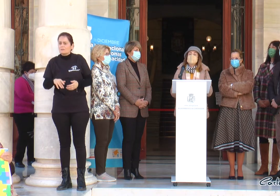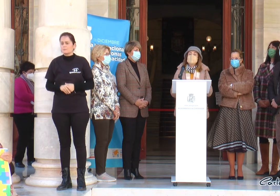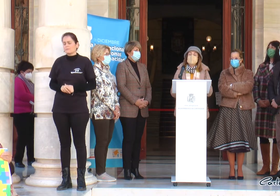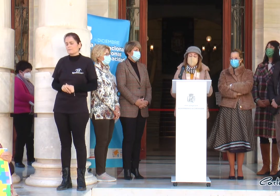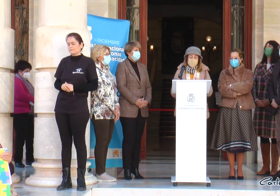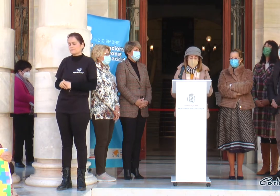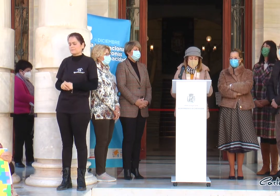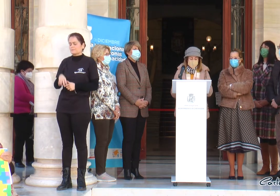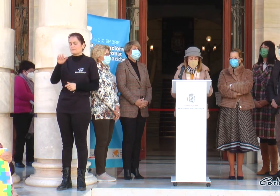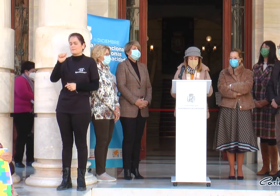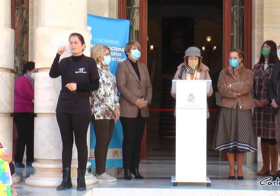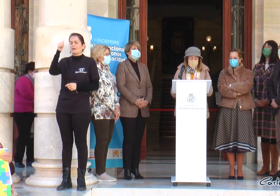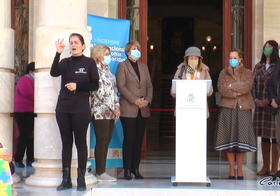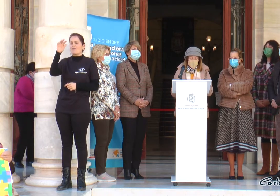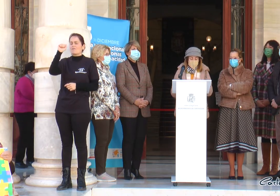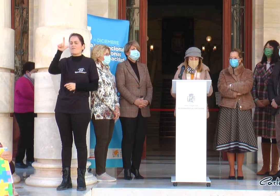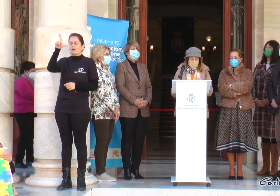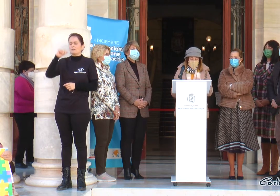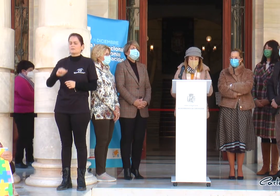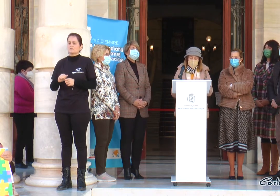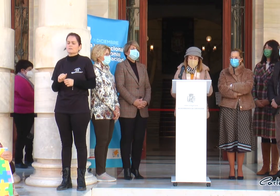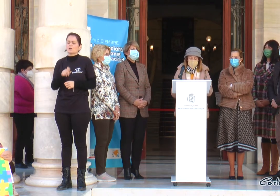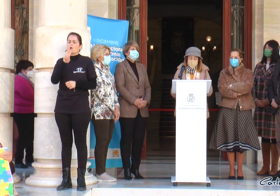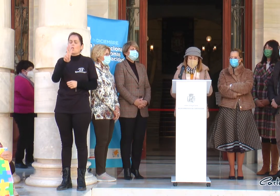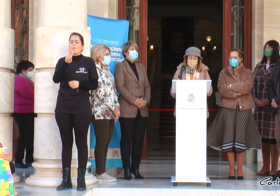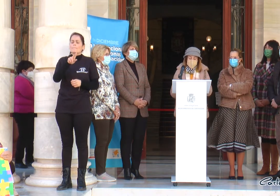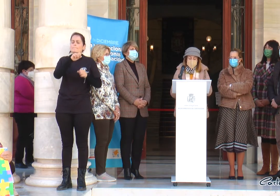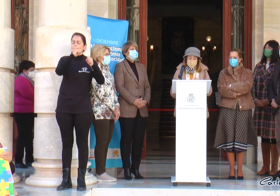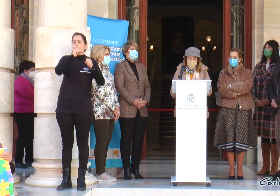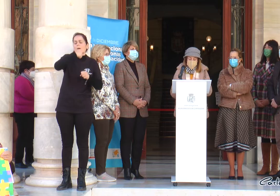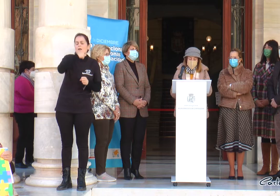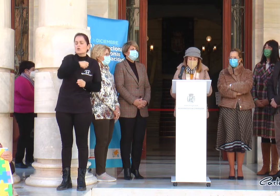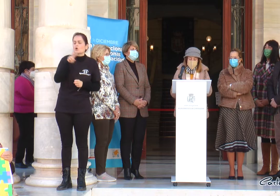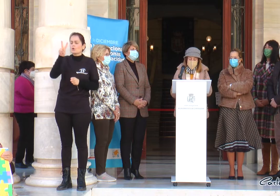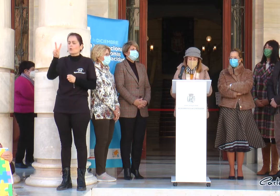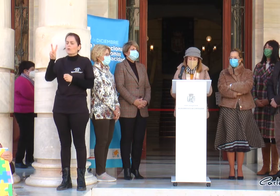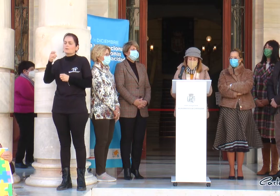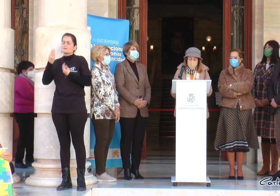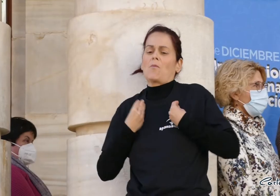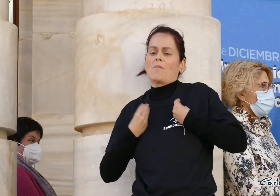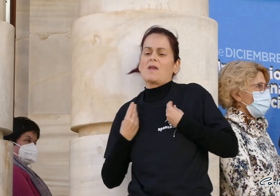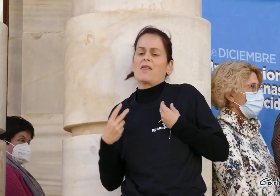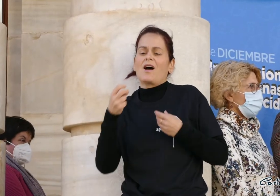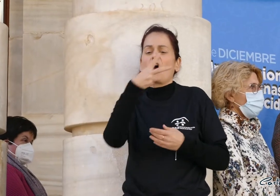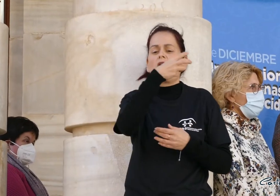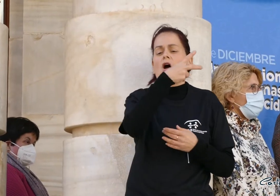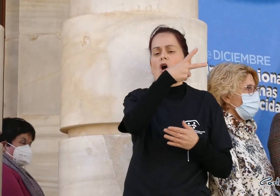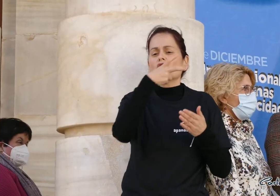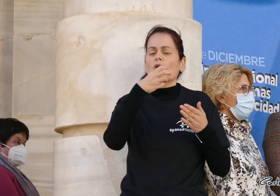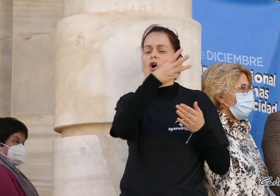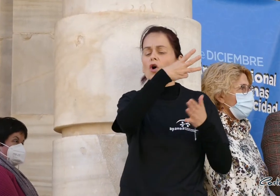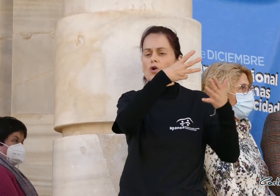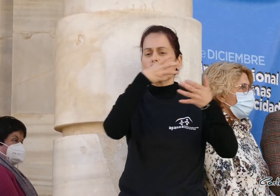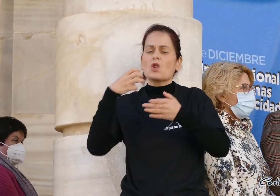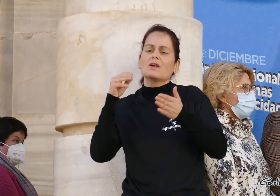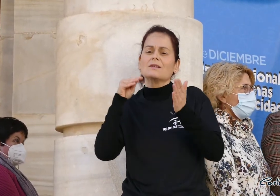Aportación de AFAL. Un mayor, dos vidas, más de 800 personas reciben la unidad de demencias